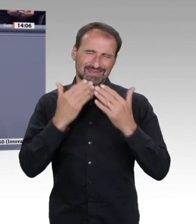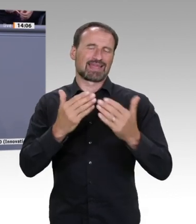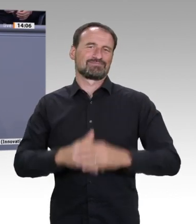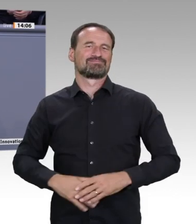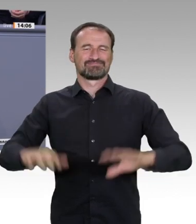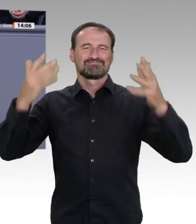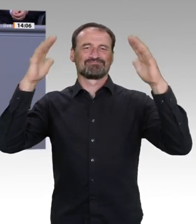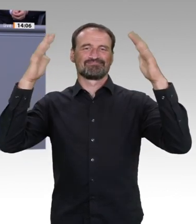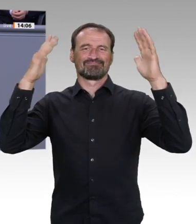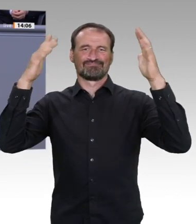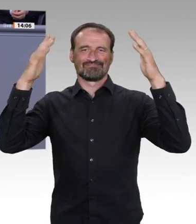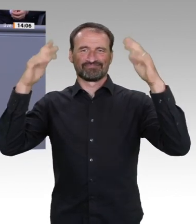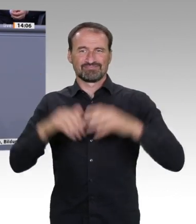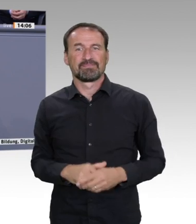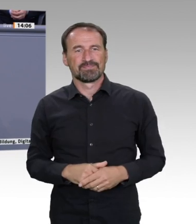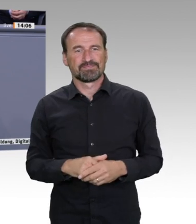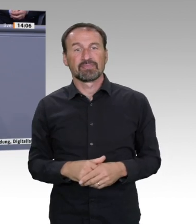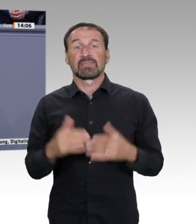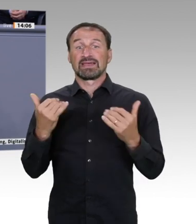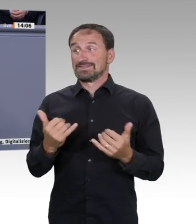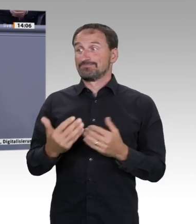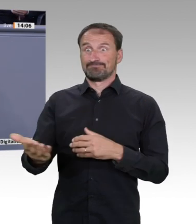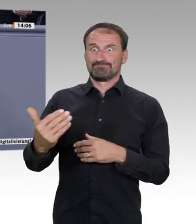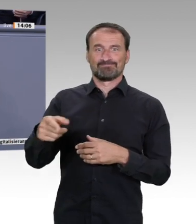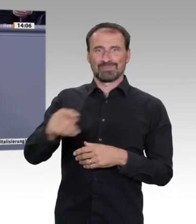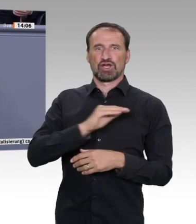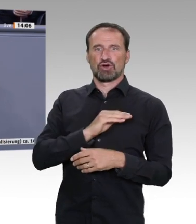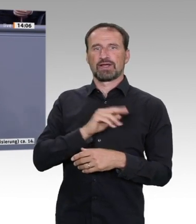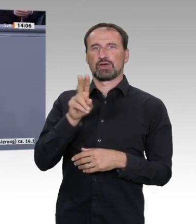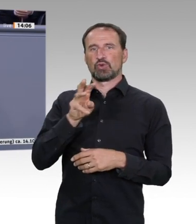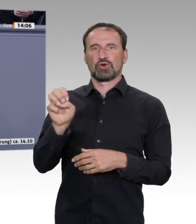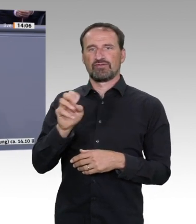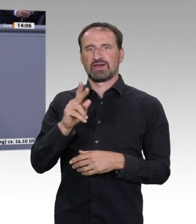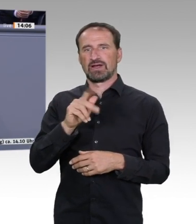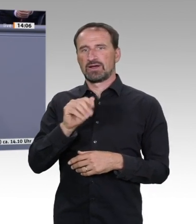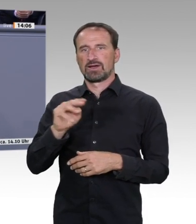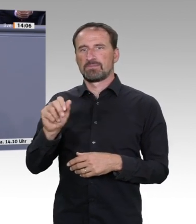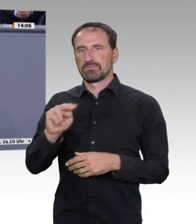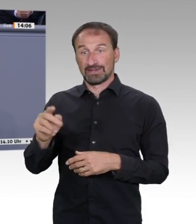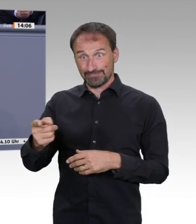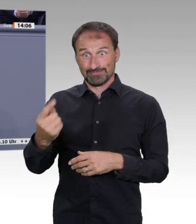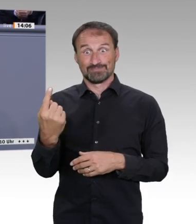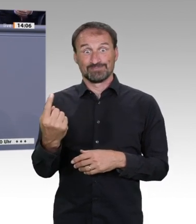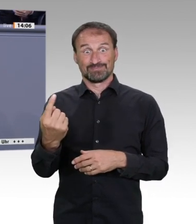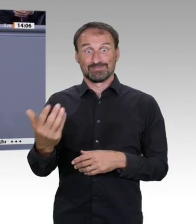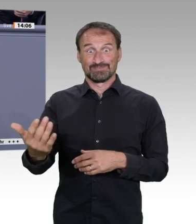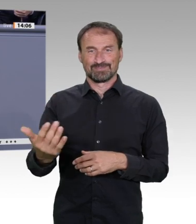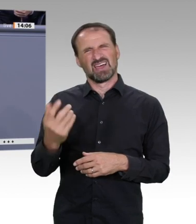ergehen sich in einer Vielzahl unkonkretter Ankündigungen. Die Grünen wollen Digitalisierung ökologisch